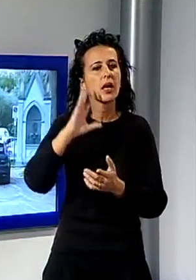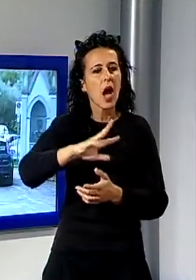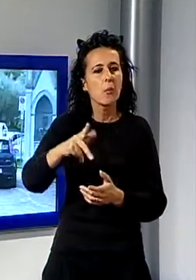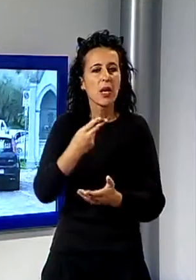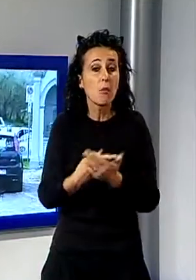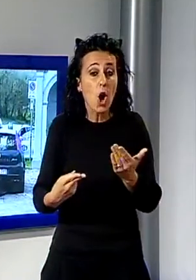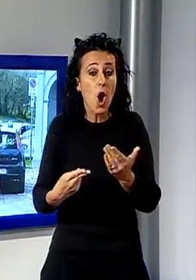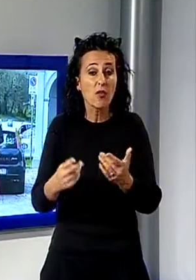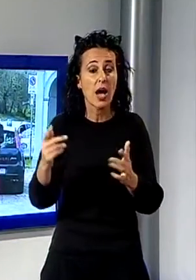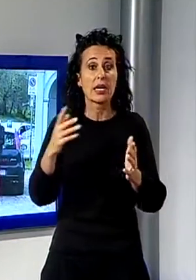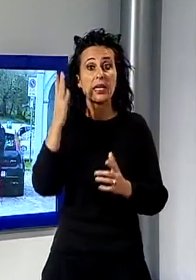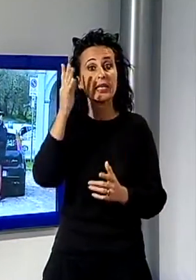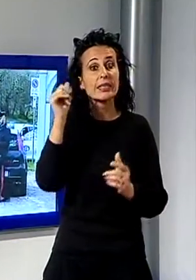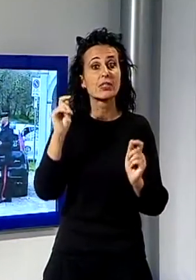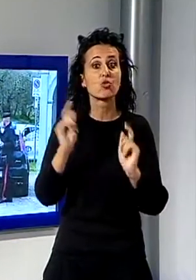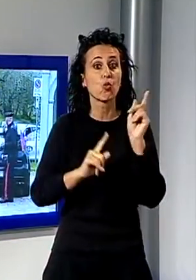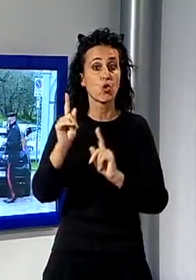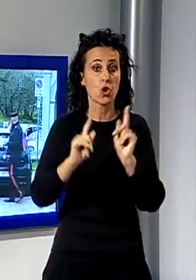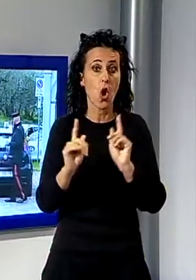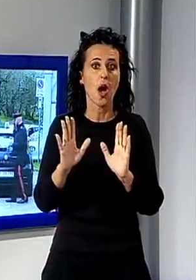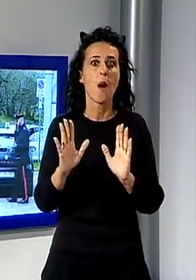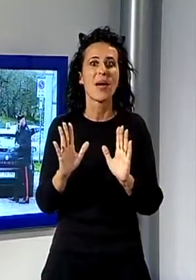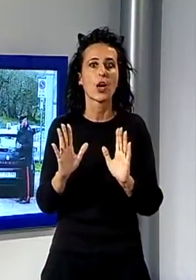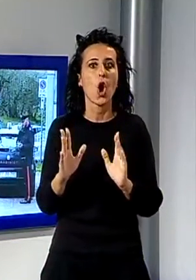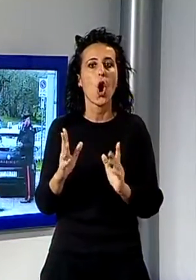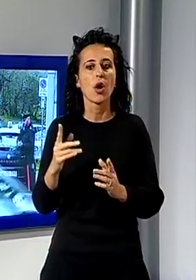automobilisti si accorsero del fatto e misero in fuga i banditi.